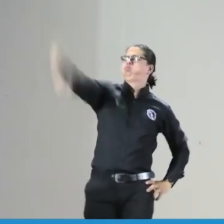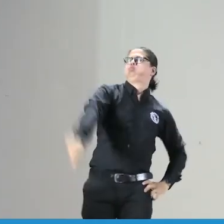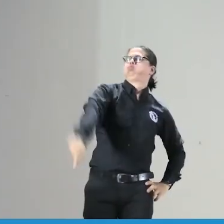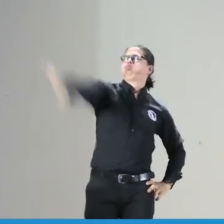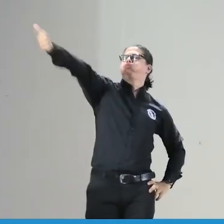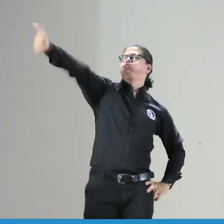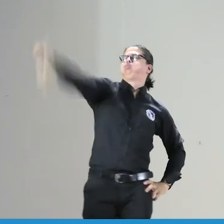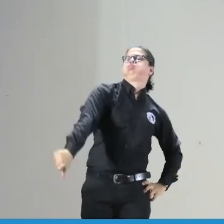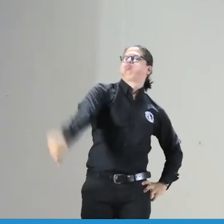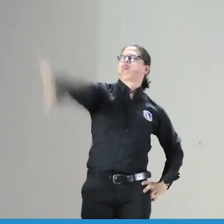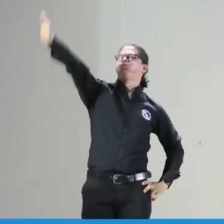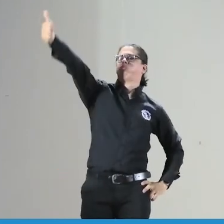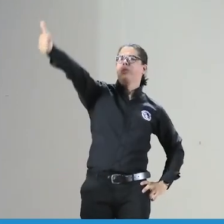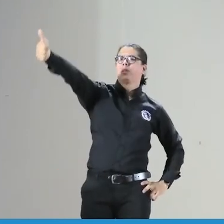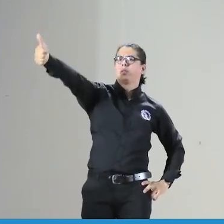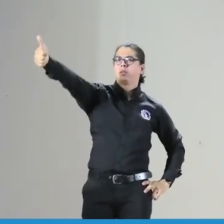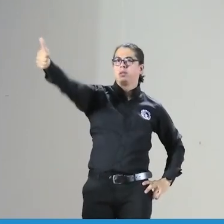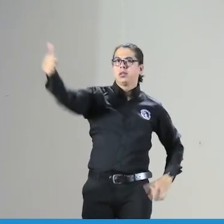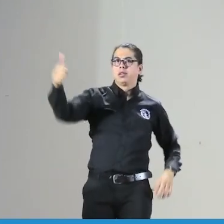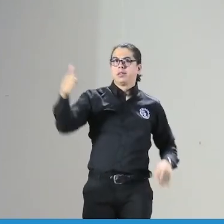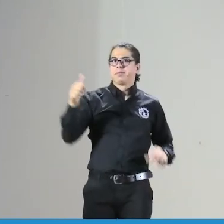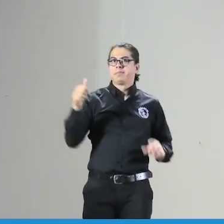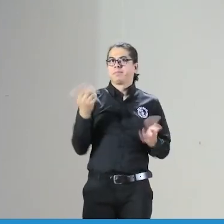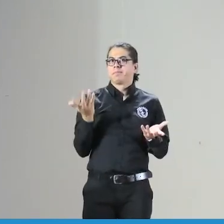código de intérprete yo no puedo decir si algo está bien o mal